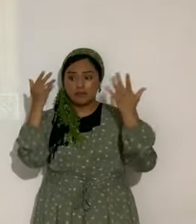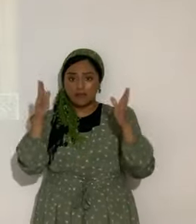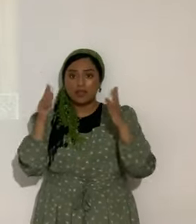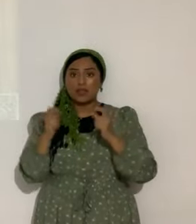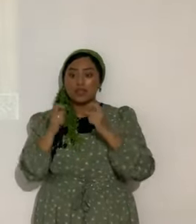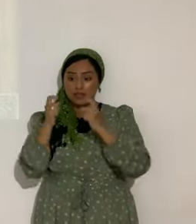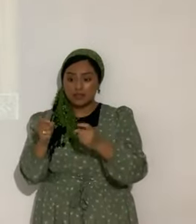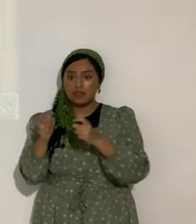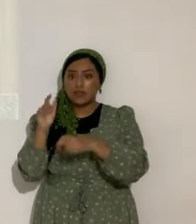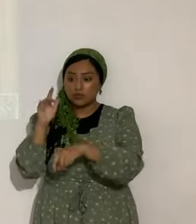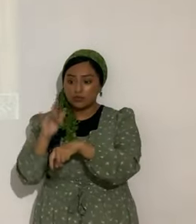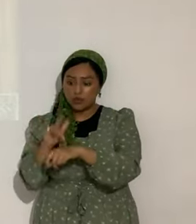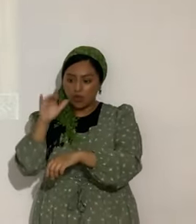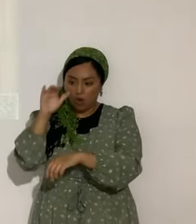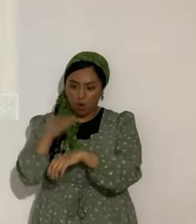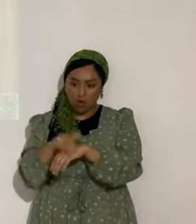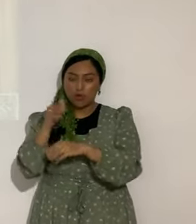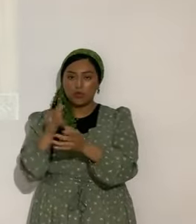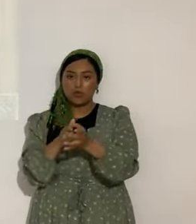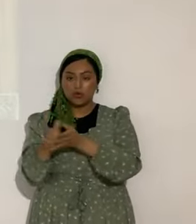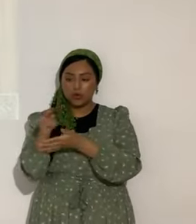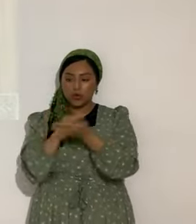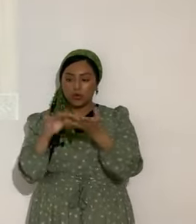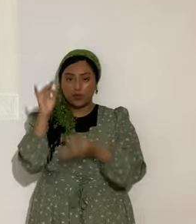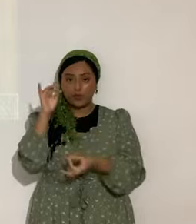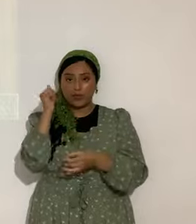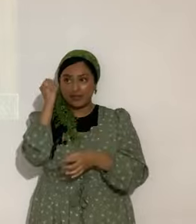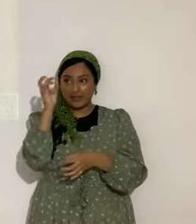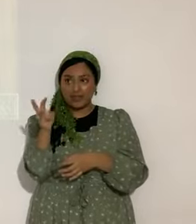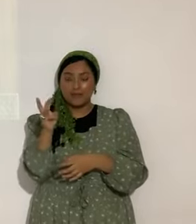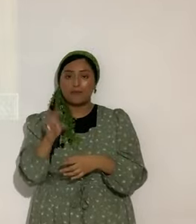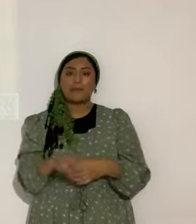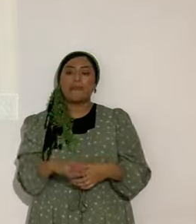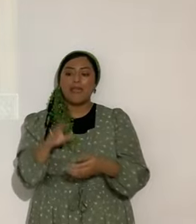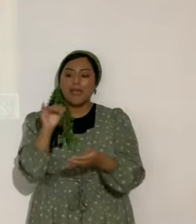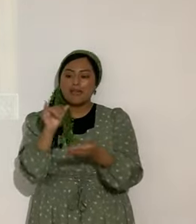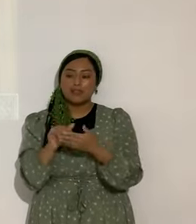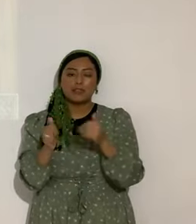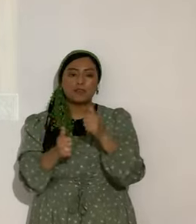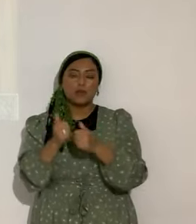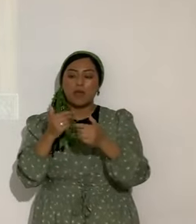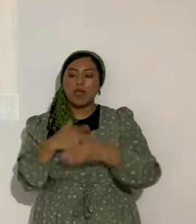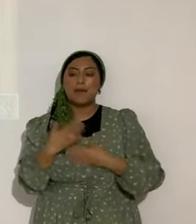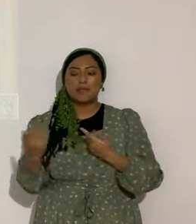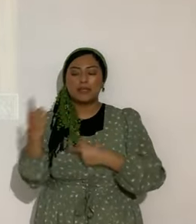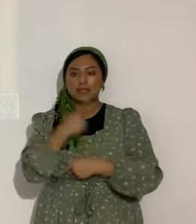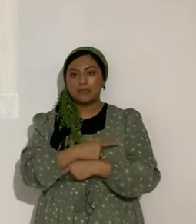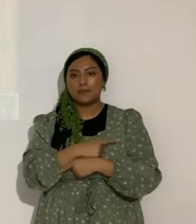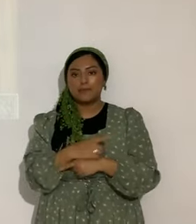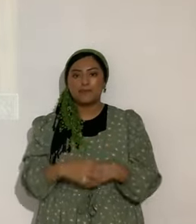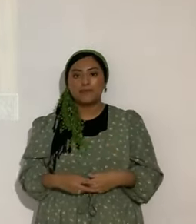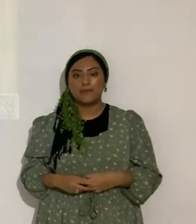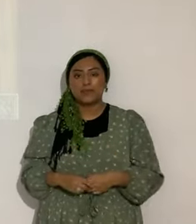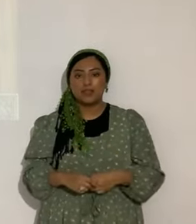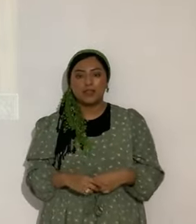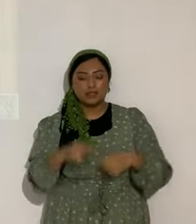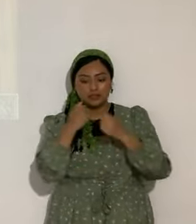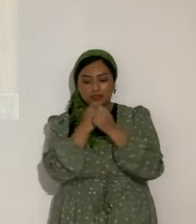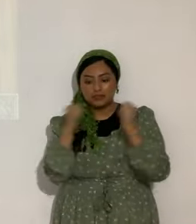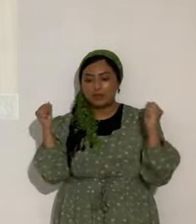tocado y activado por el rojo de Yahshua Mashiach, ese es el día más feliz. La salvación en Yahshua.